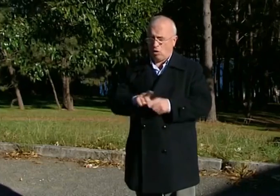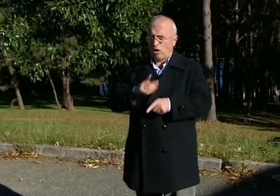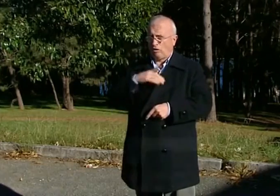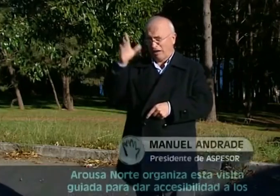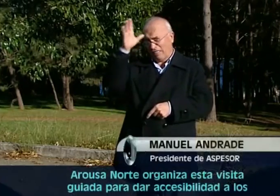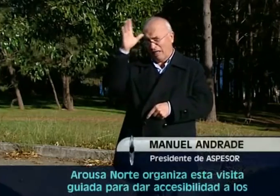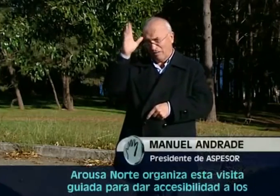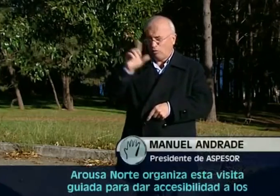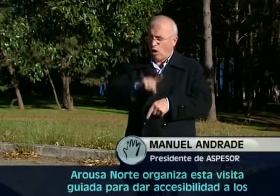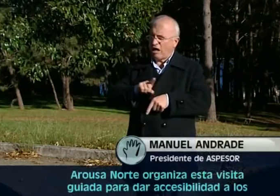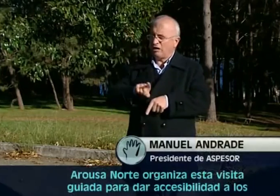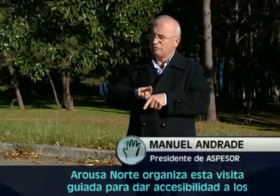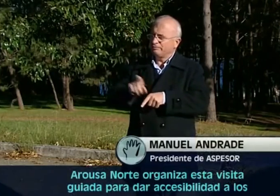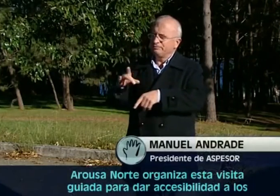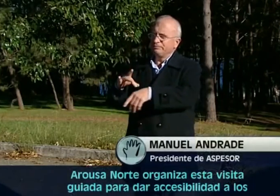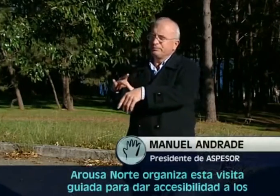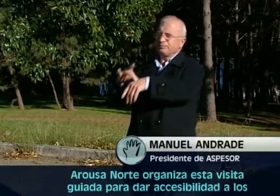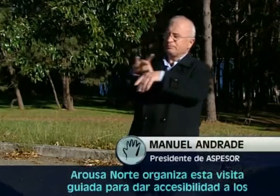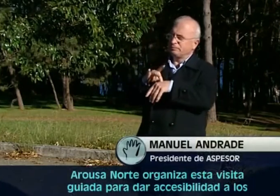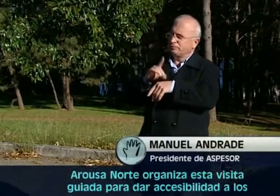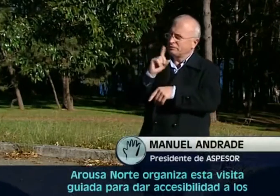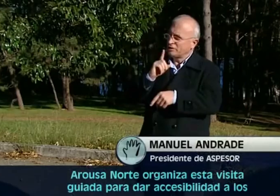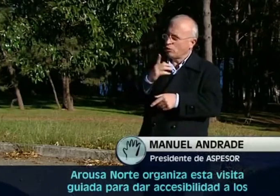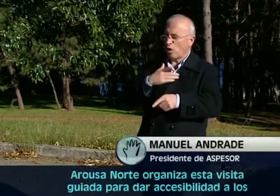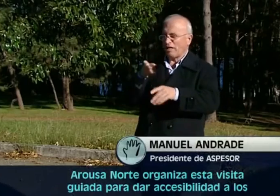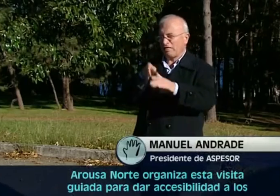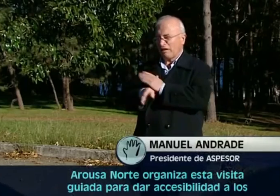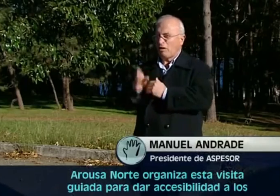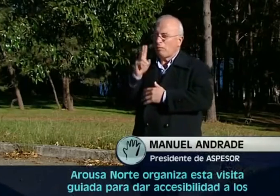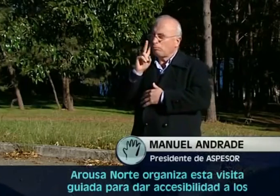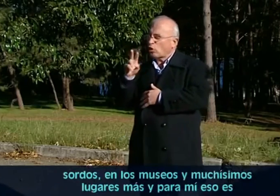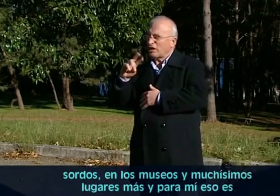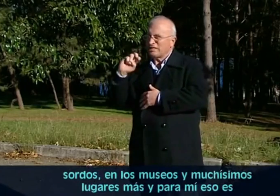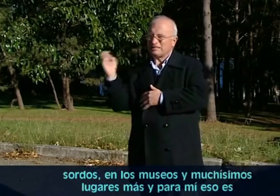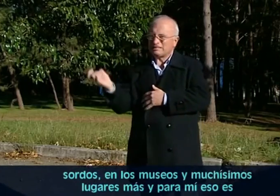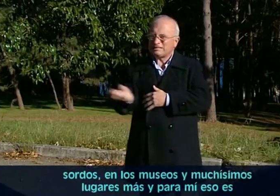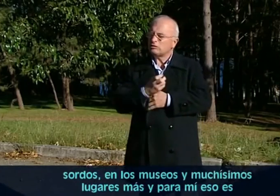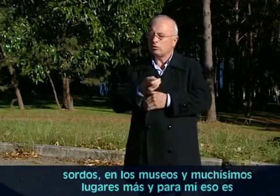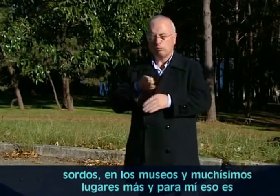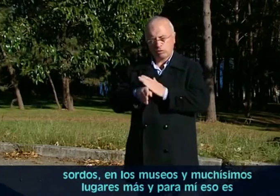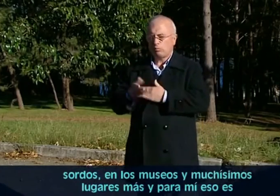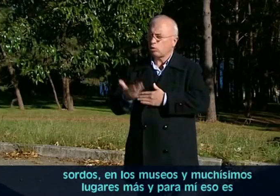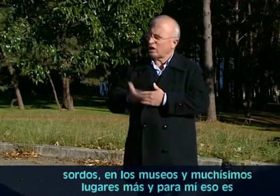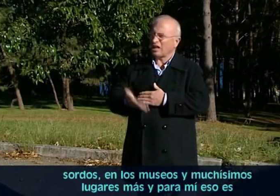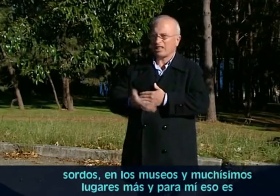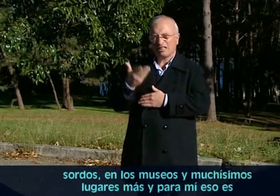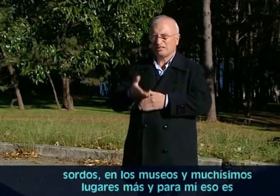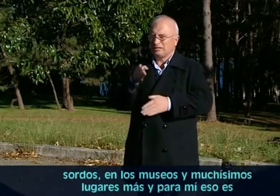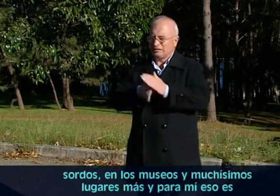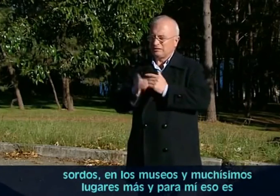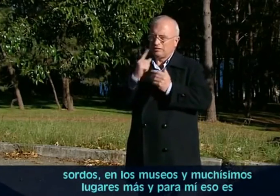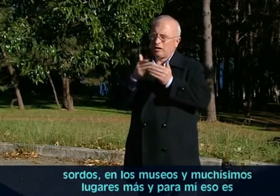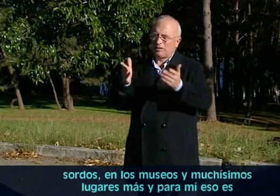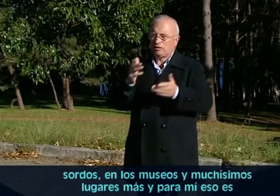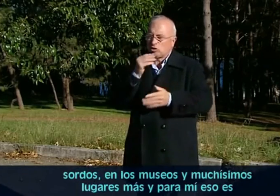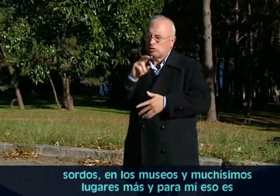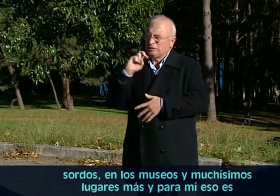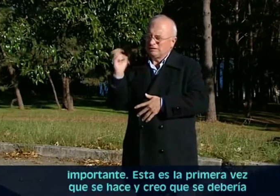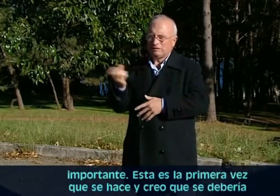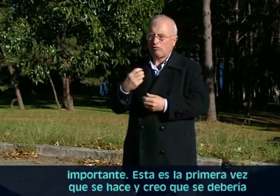Arousa Norte organiza esta visita guiada para dar accesibilidad a los sordos, en los museos y muchísimos lugares más, y para mí eso es importante.